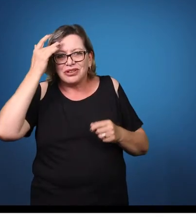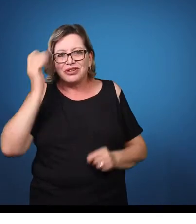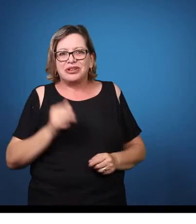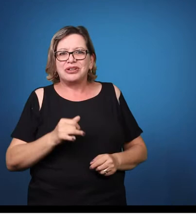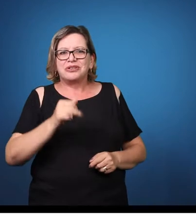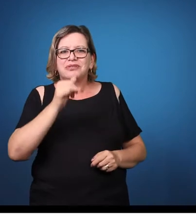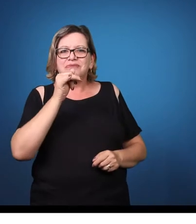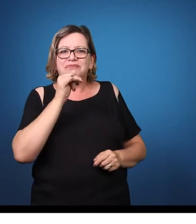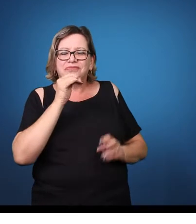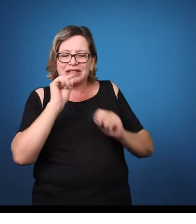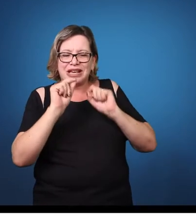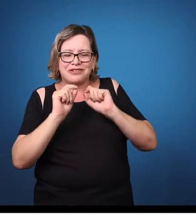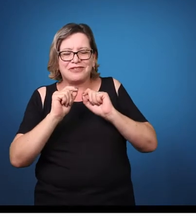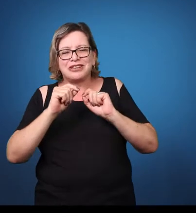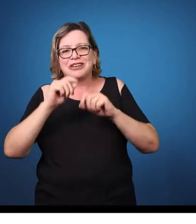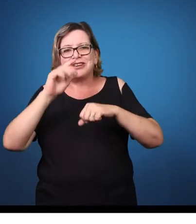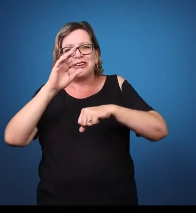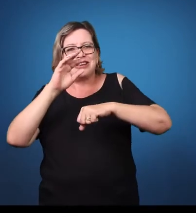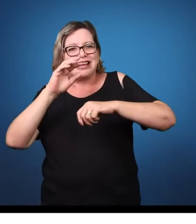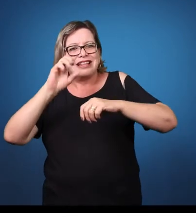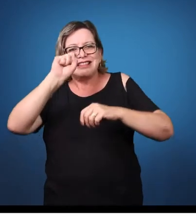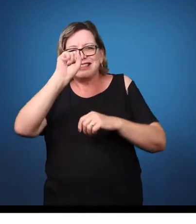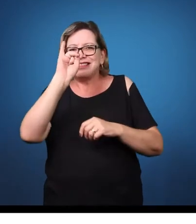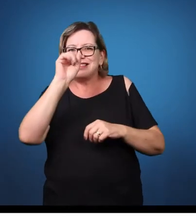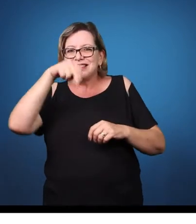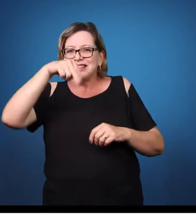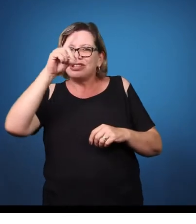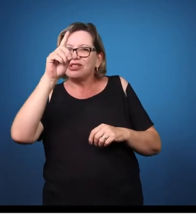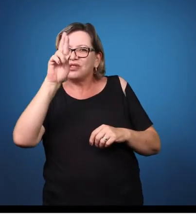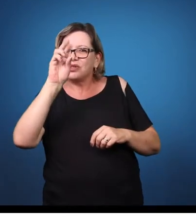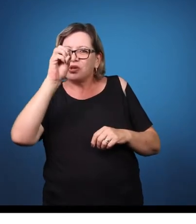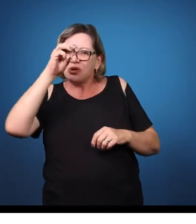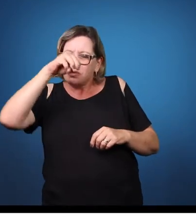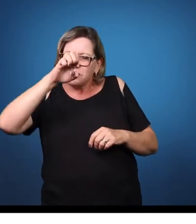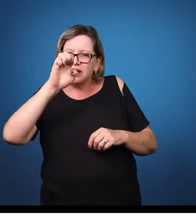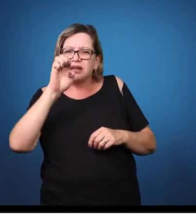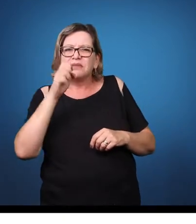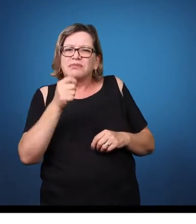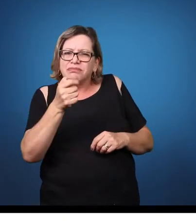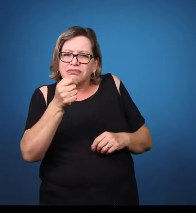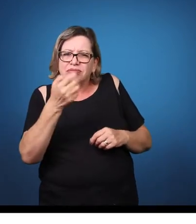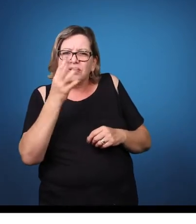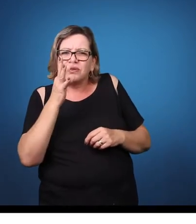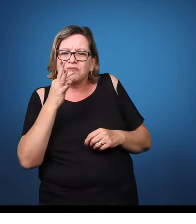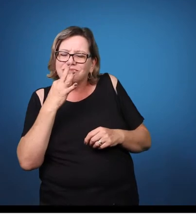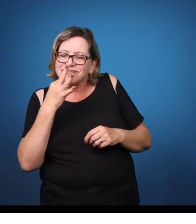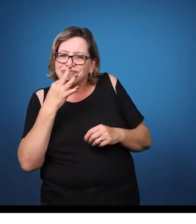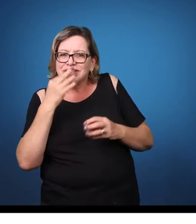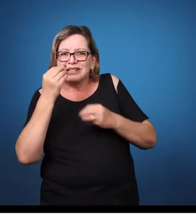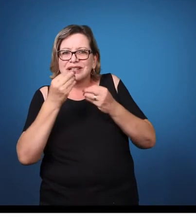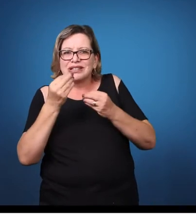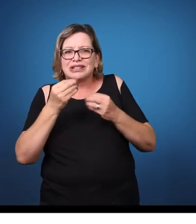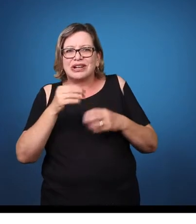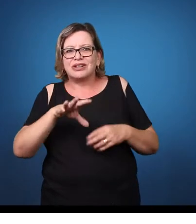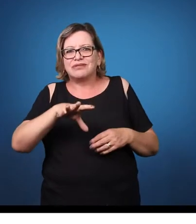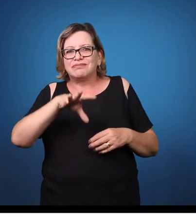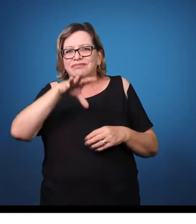O que é? A pessoa apresenta uma condição orgânica, uma condição física, uma obstrução das vias aéreas superiores. Então,